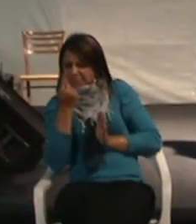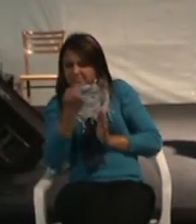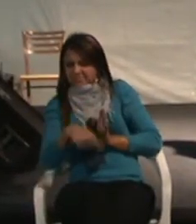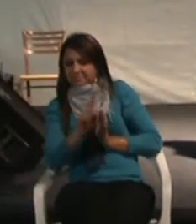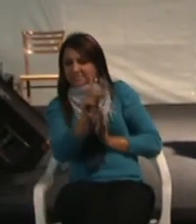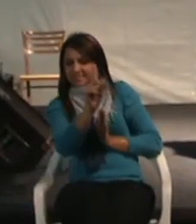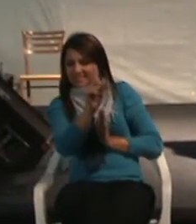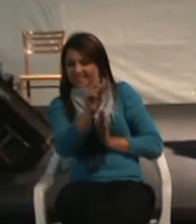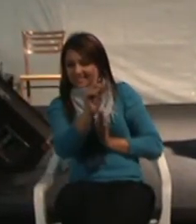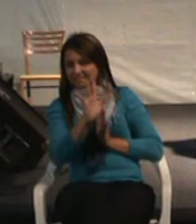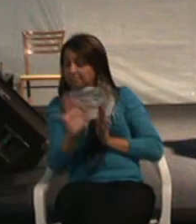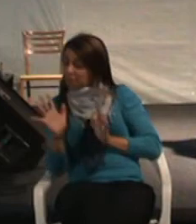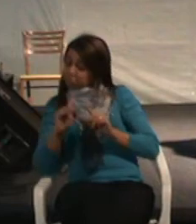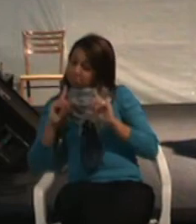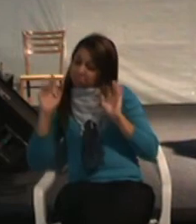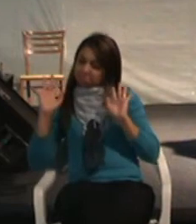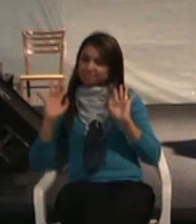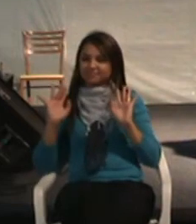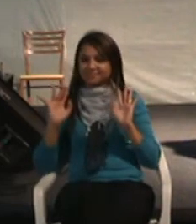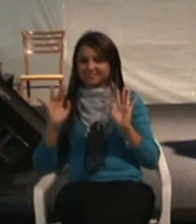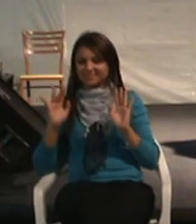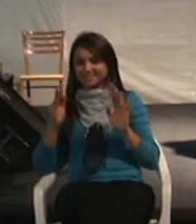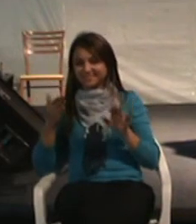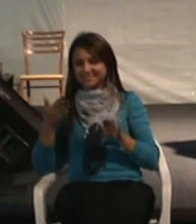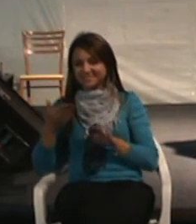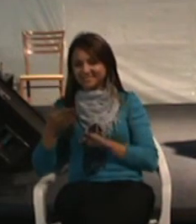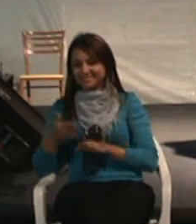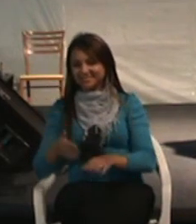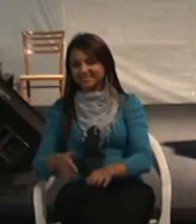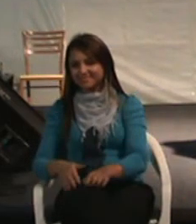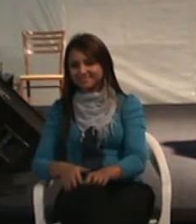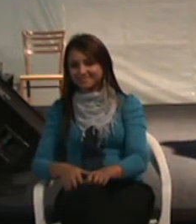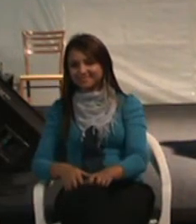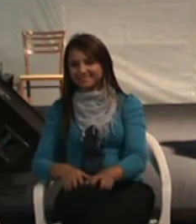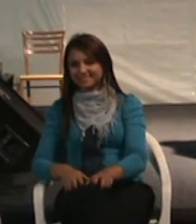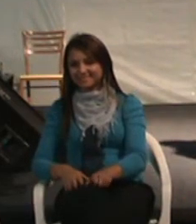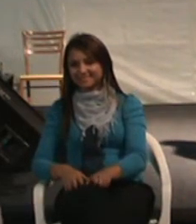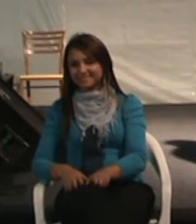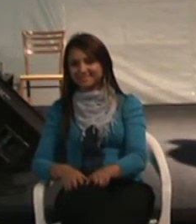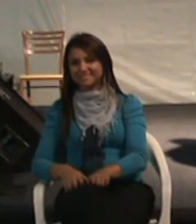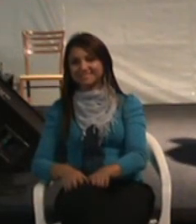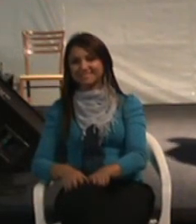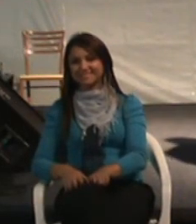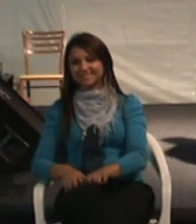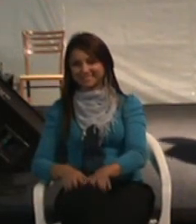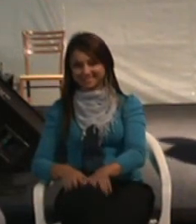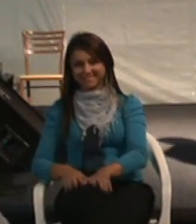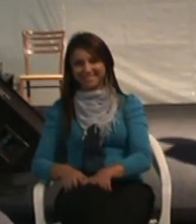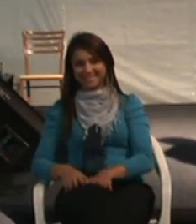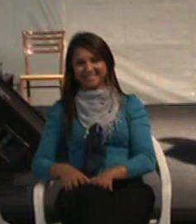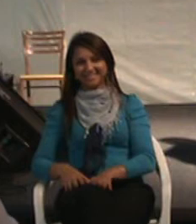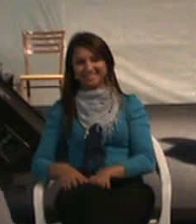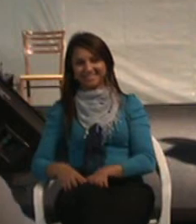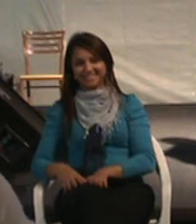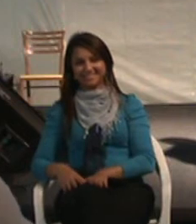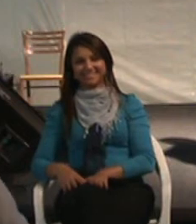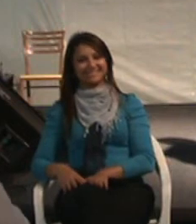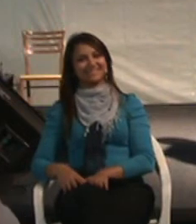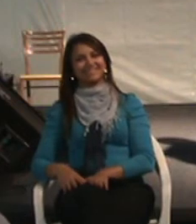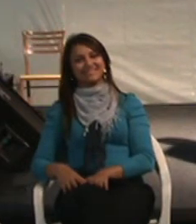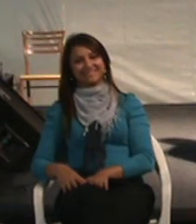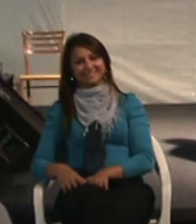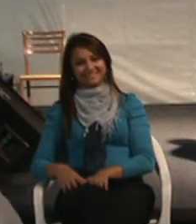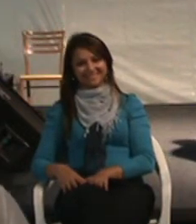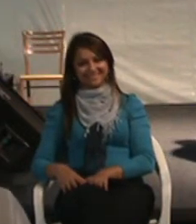Mas tudo bem. Acessível, pré-construção. Acessibilidade, mas inclusão. Já se começa a